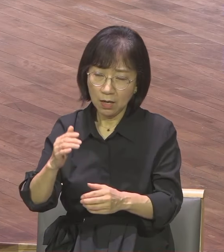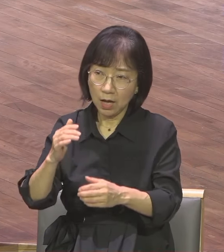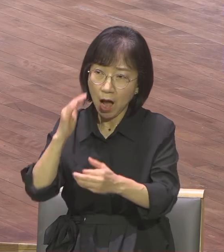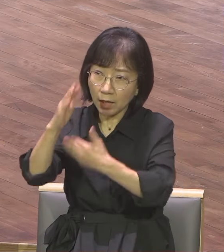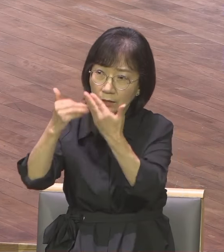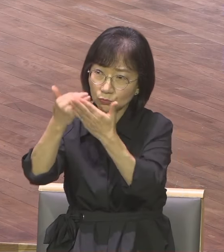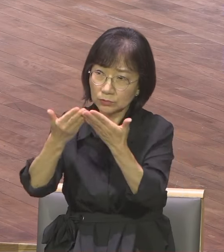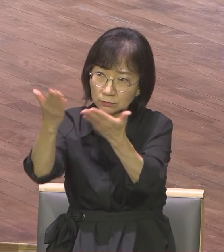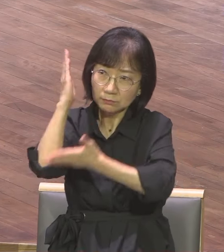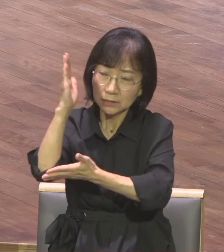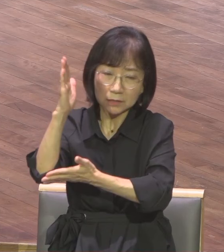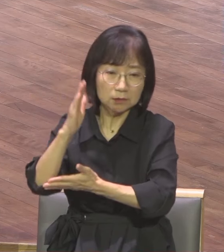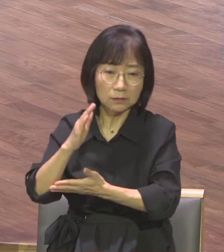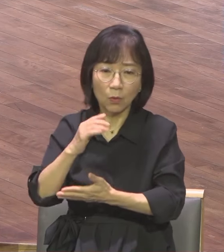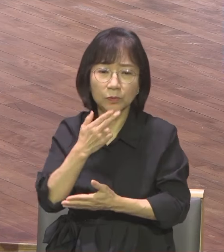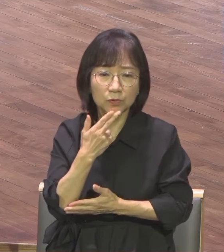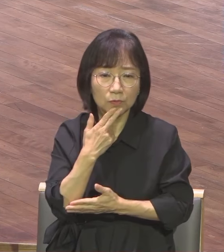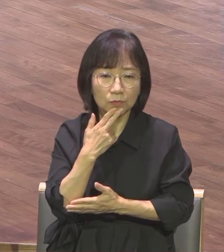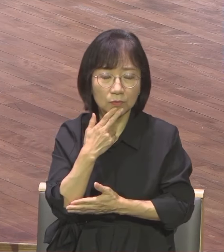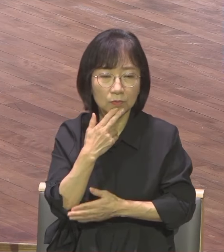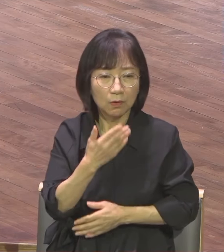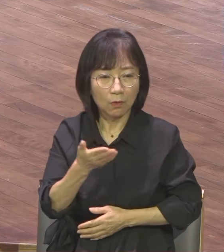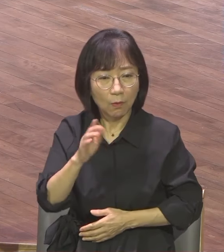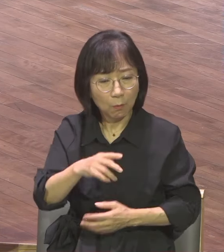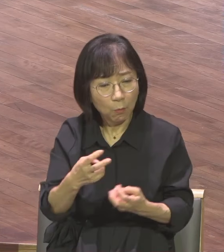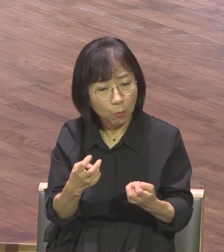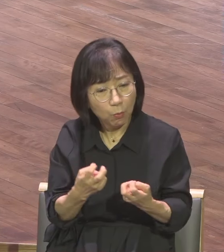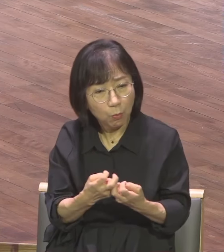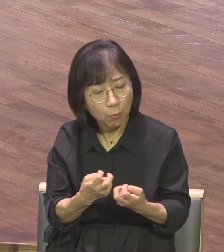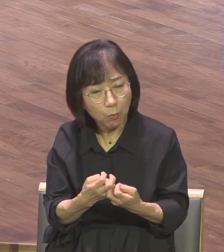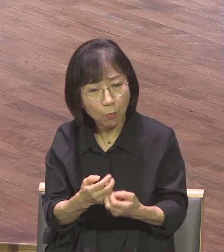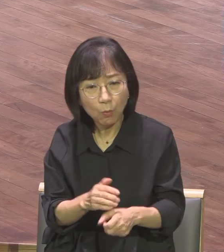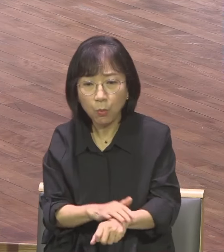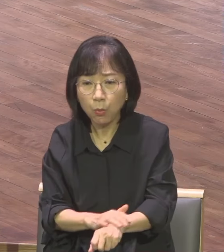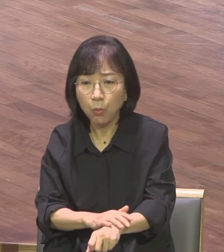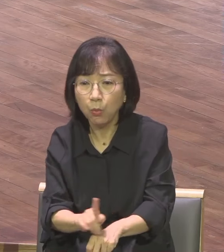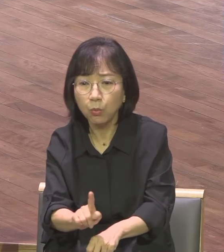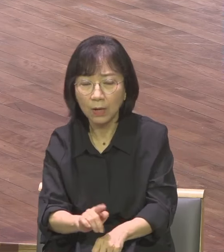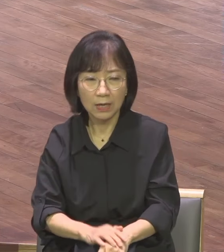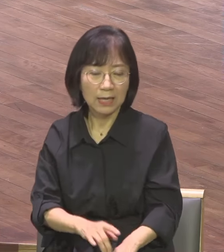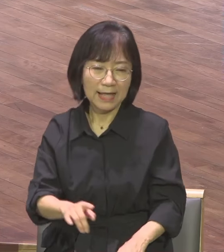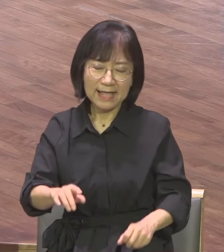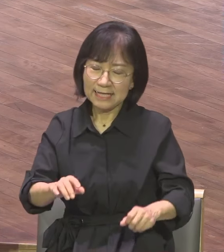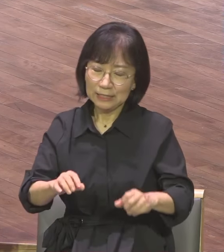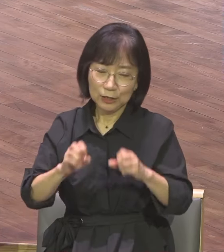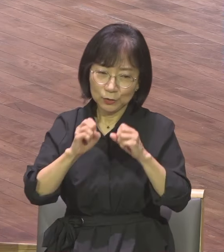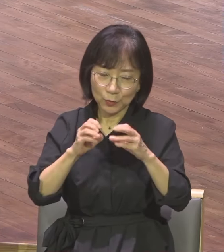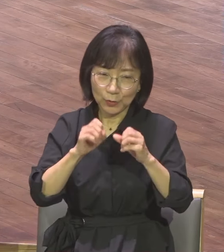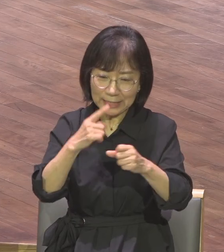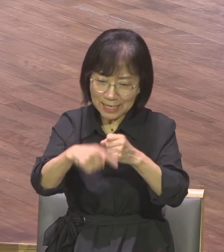전도에 불이 있어요 그러니까 몇백 명을 전도하는 거예요 해마다 세례자가 몇천 명이에요